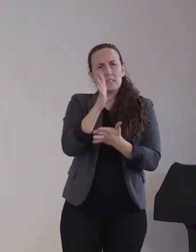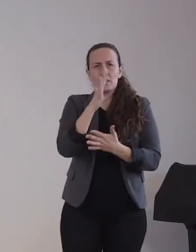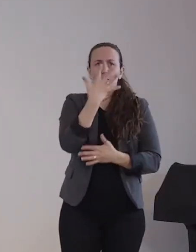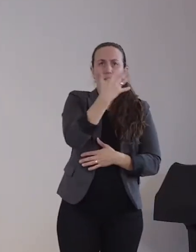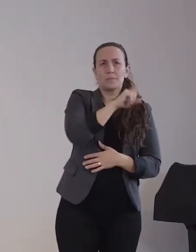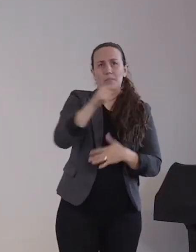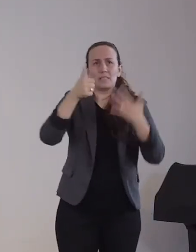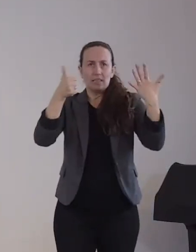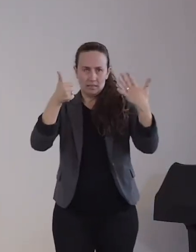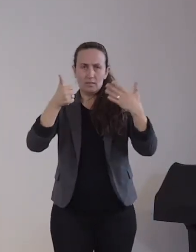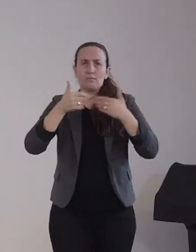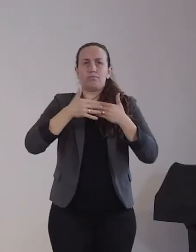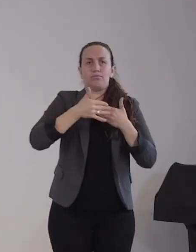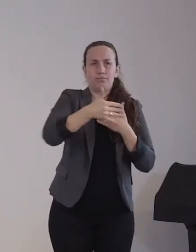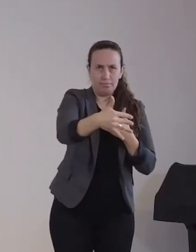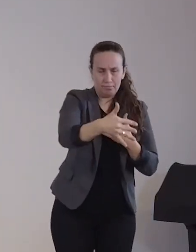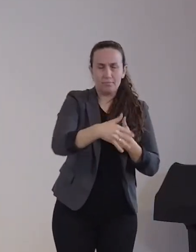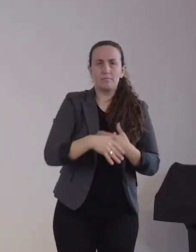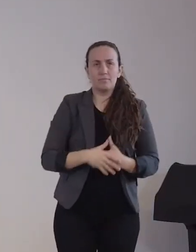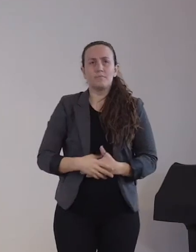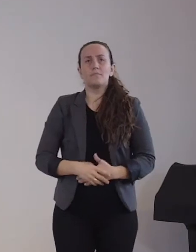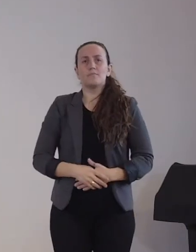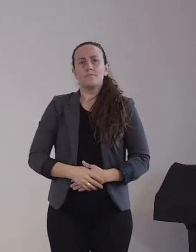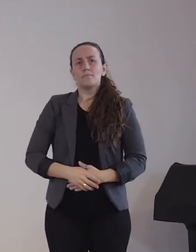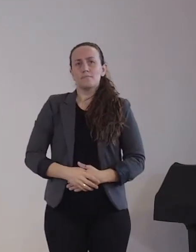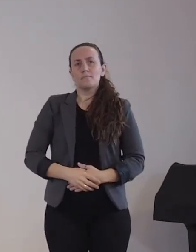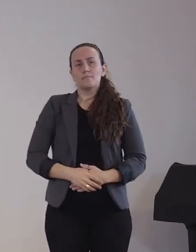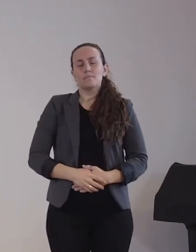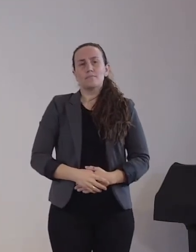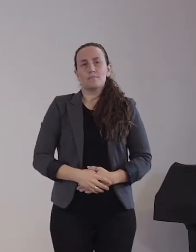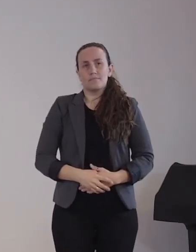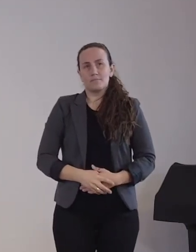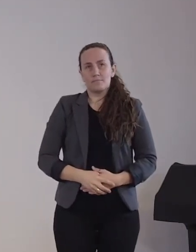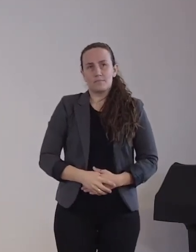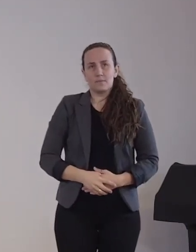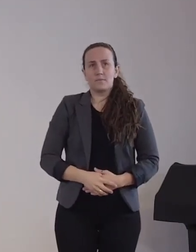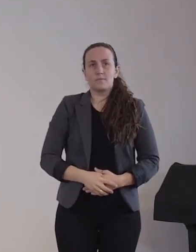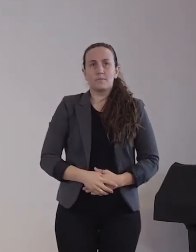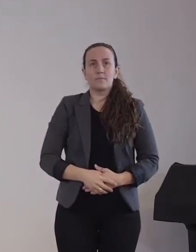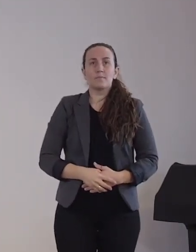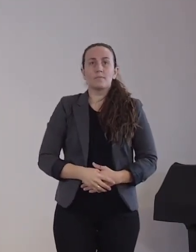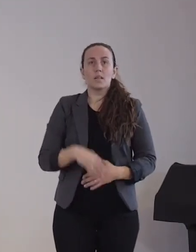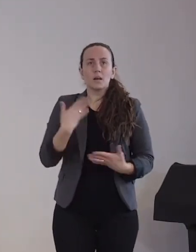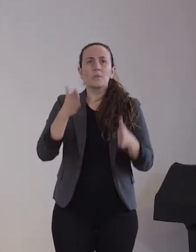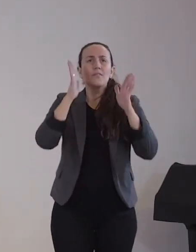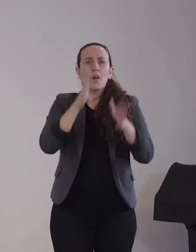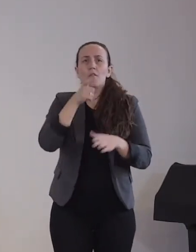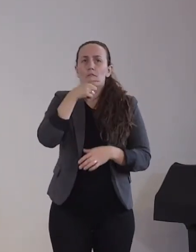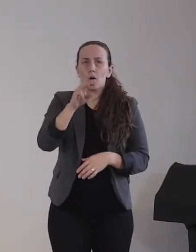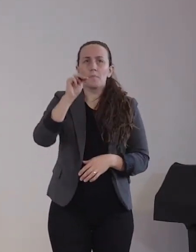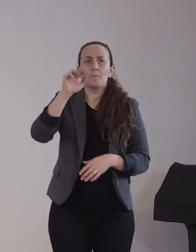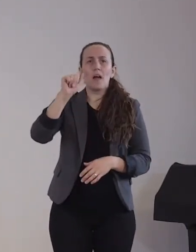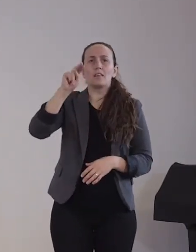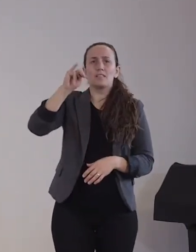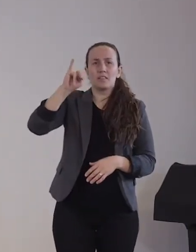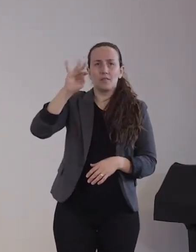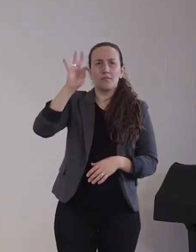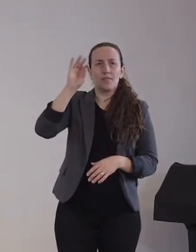Der sogenannte Manifestationsindex beschreibt die Anzahl der Patienten, die eine